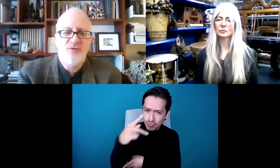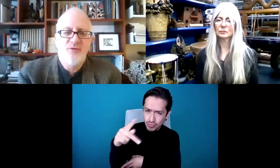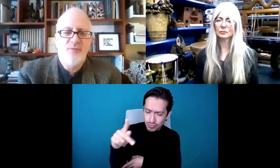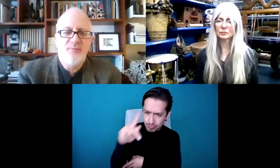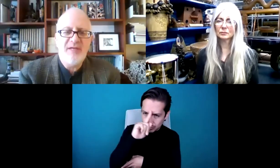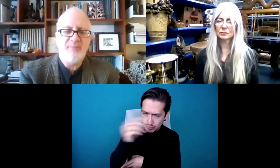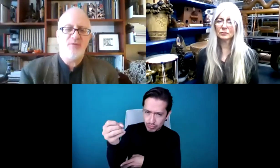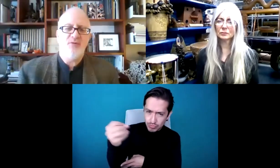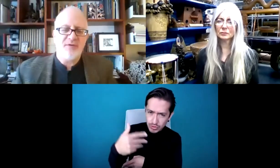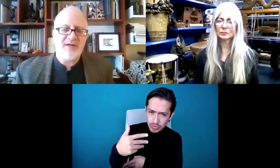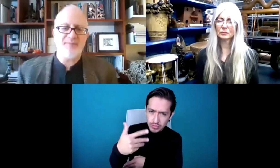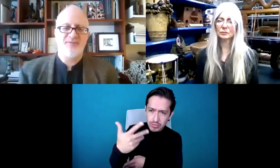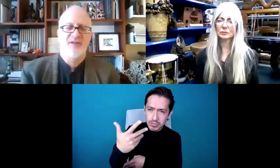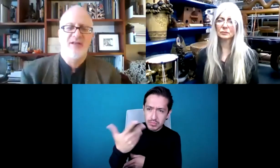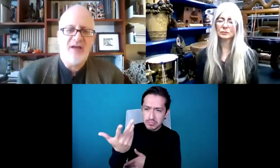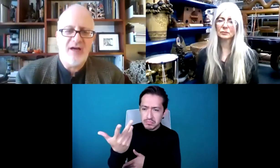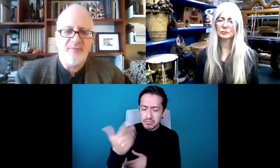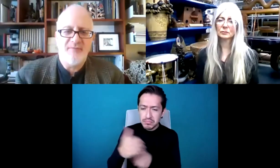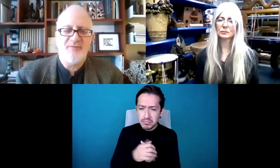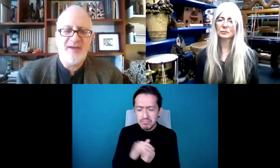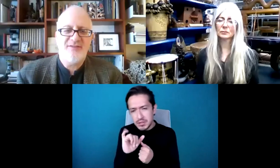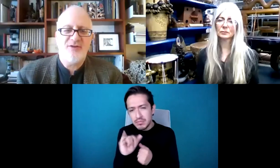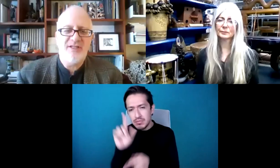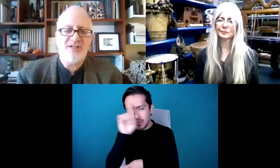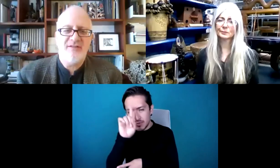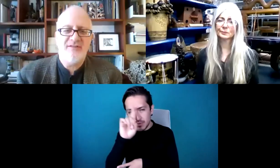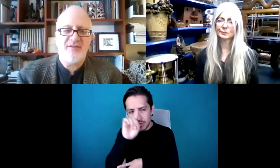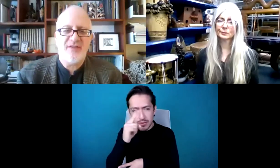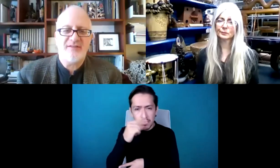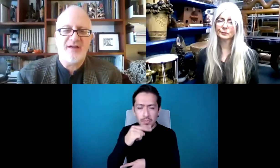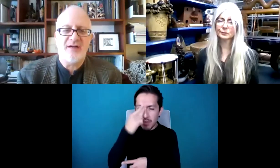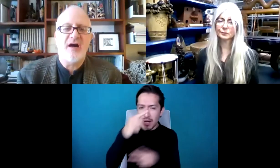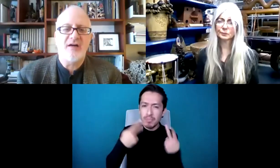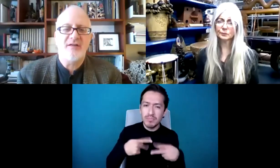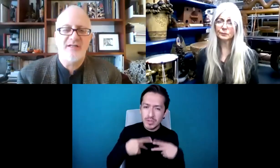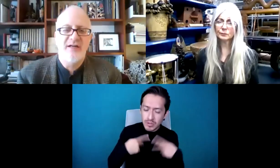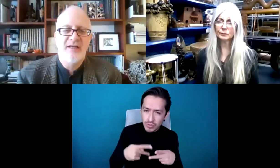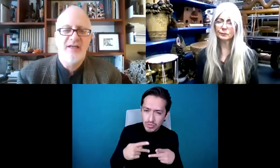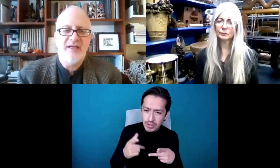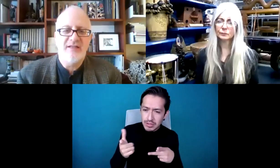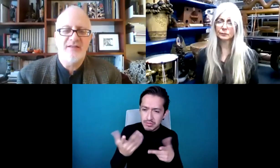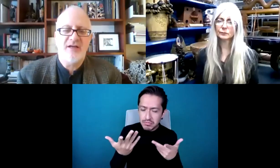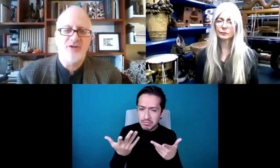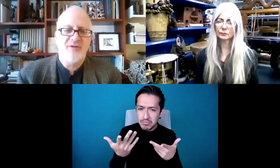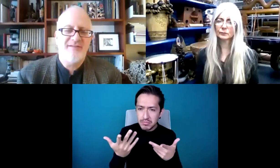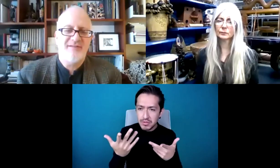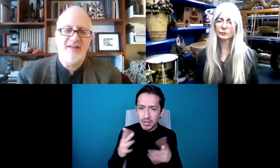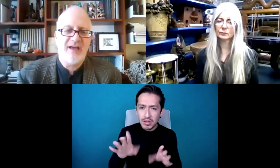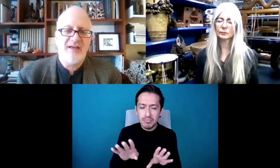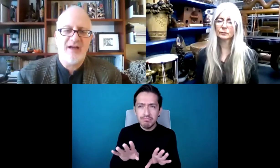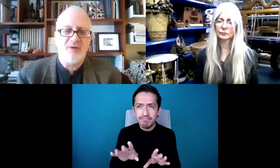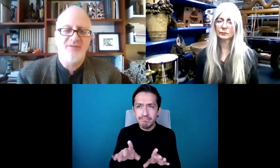tu sugerencia para las personas que enfrentan condiciones